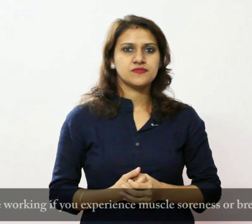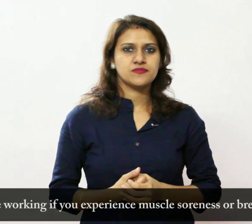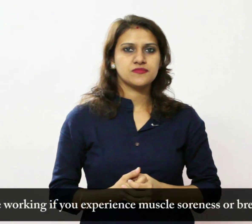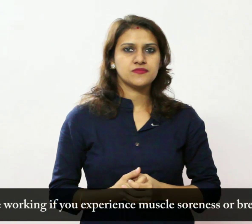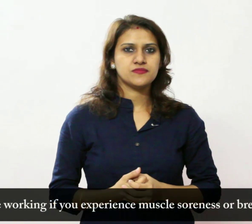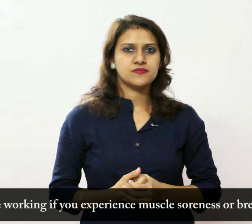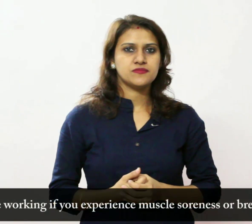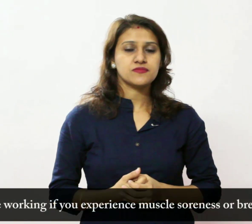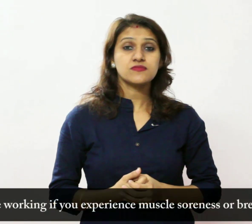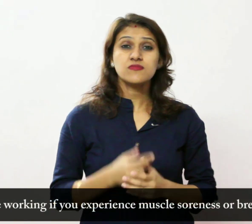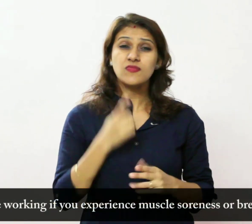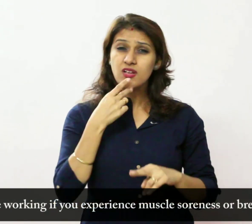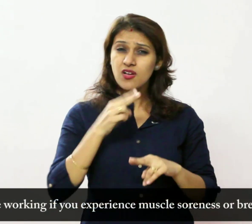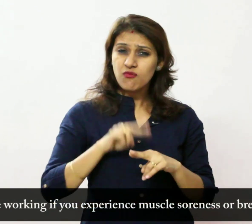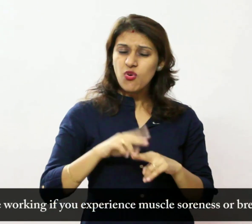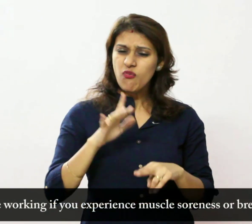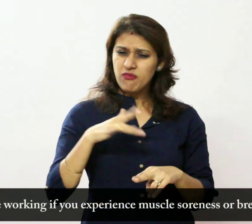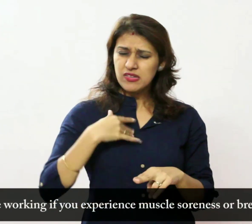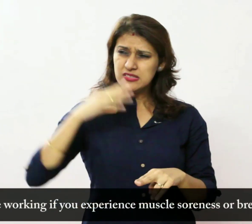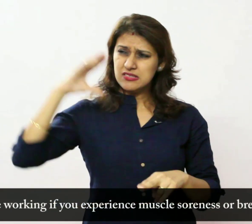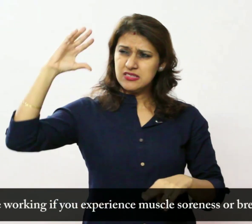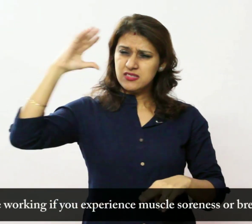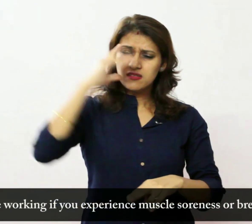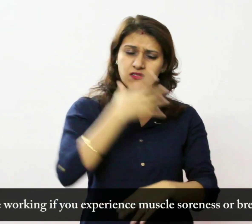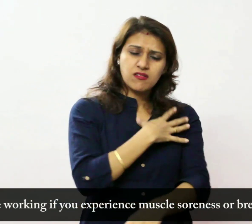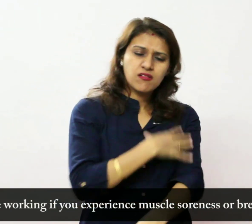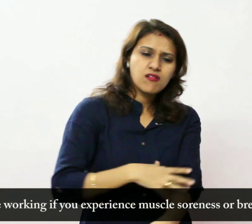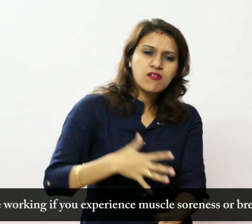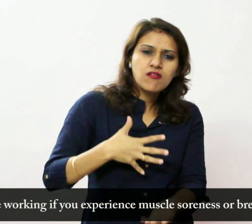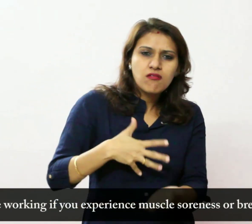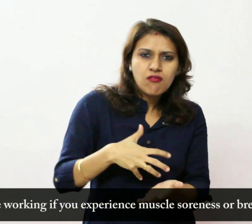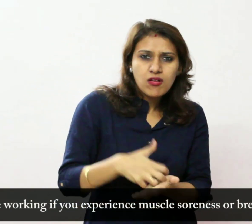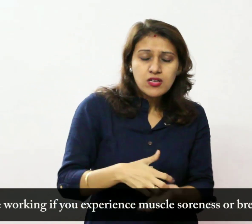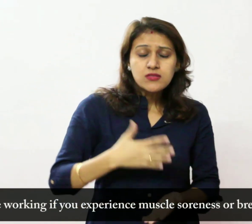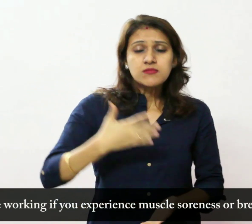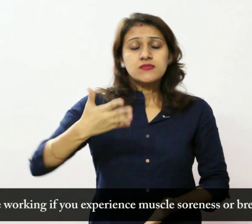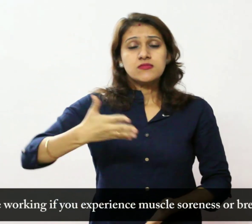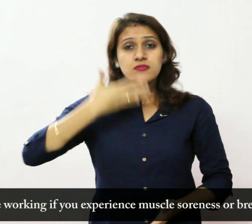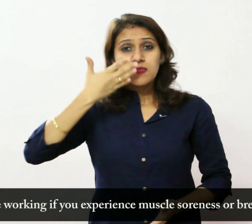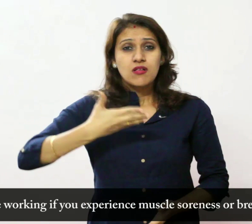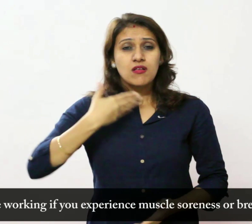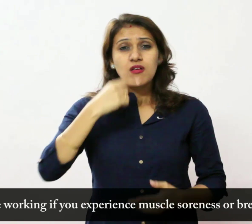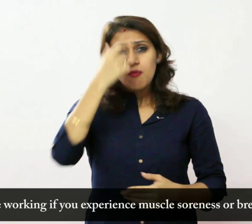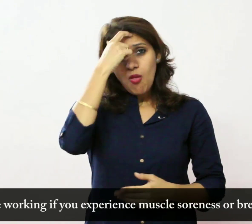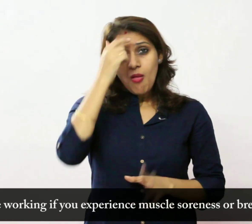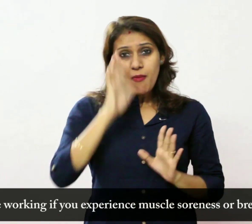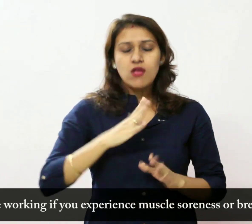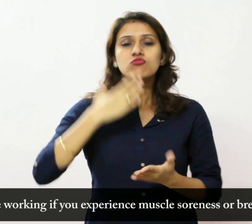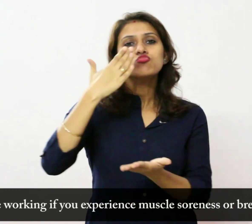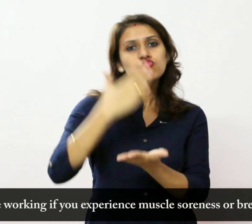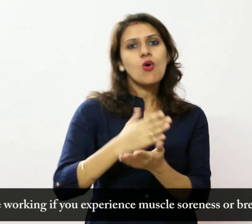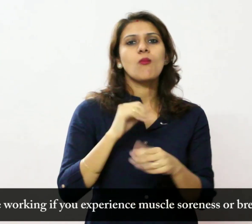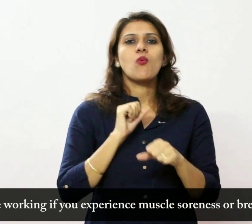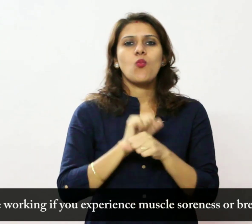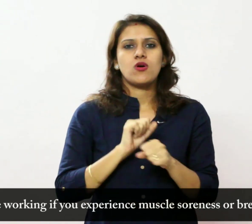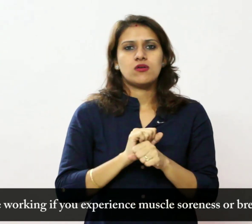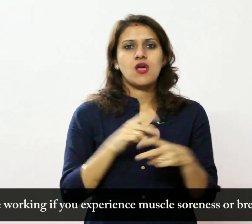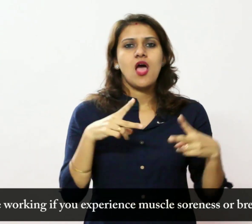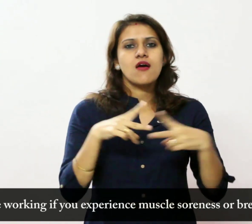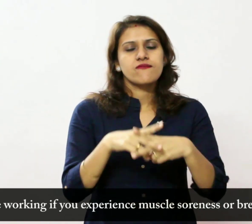अगर आपको मास पेशियों में दर्द या सास फूलने का अनुभव हो तो काम करना बंद कर